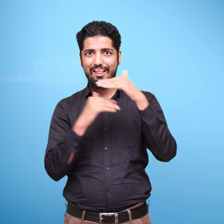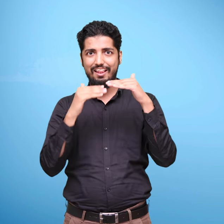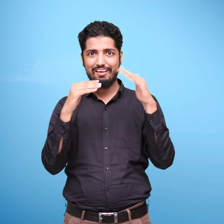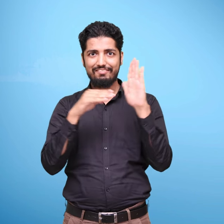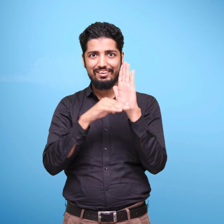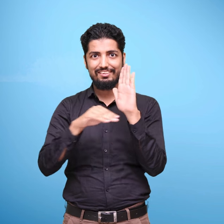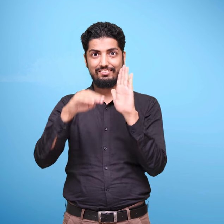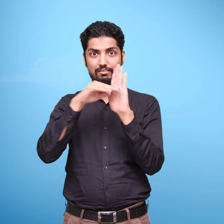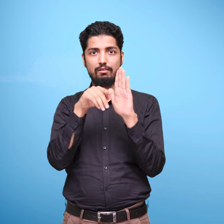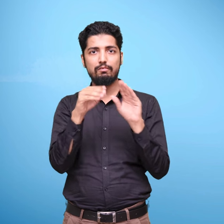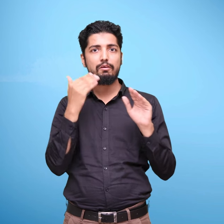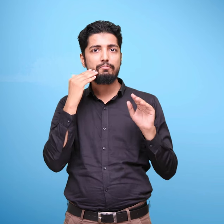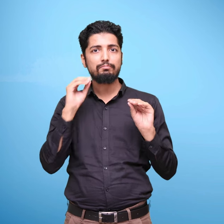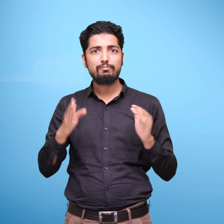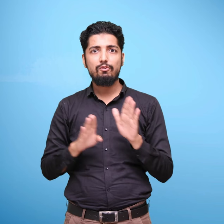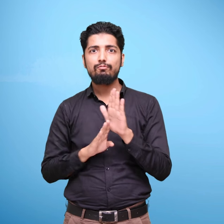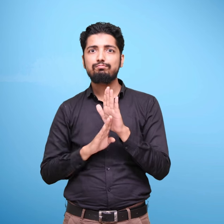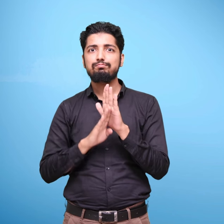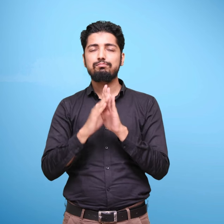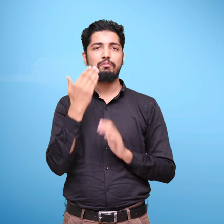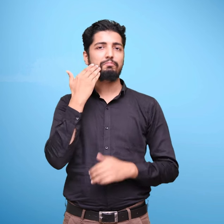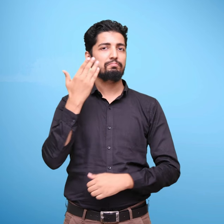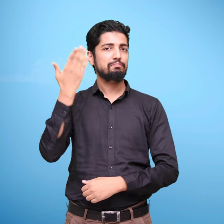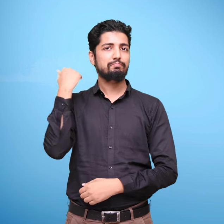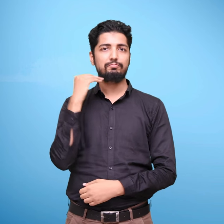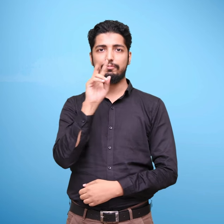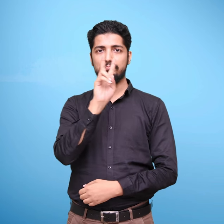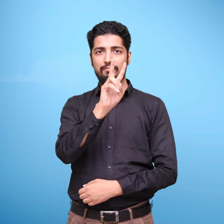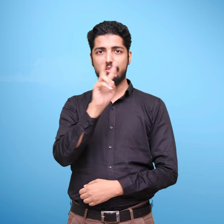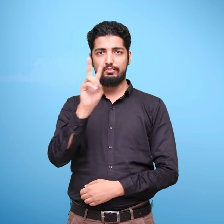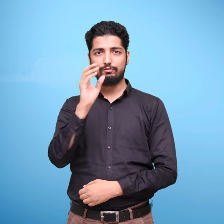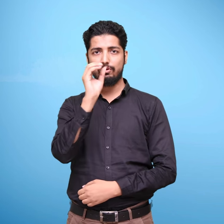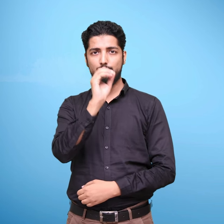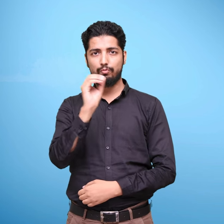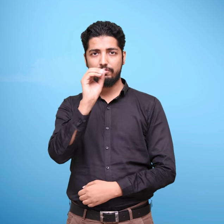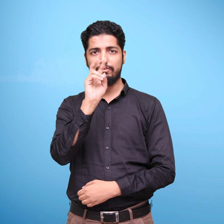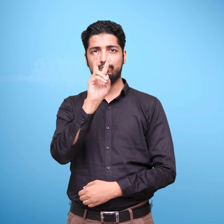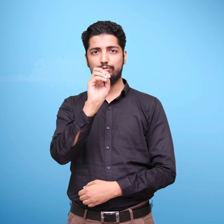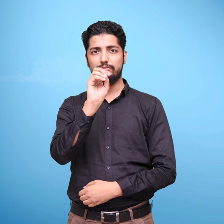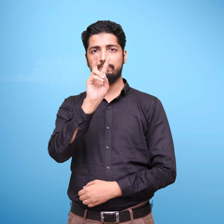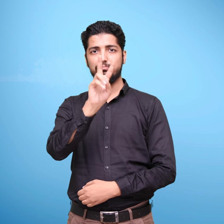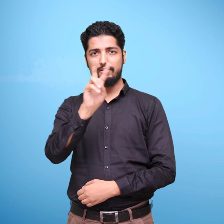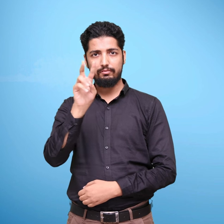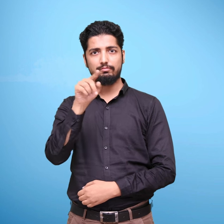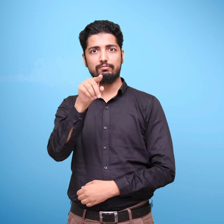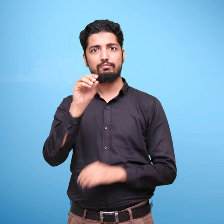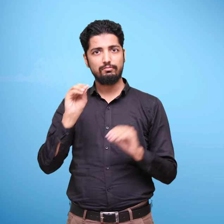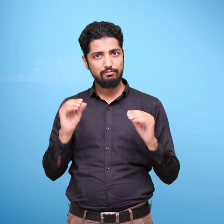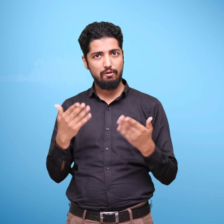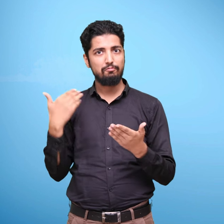एन सी एफ एफ एस का विकास किया गया, जिसका विमोचन बीस अक्टूबर दो हजार बाईस को किया